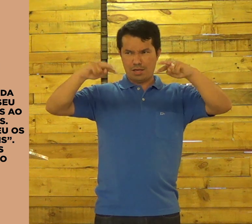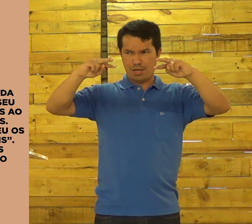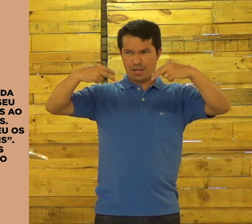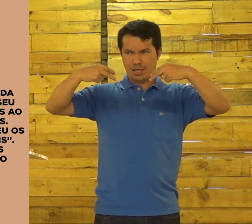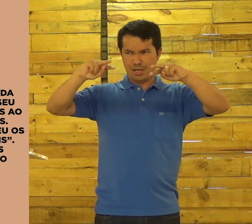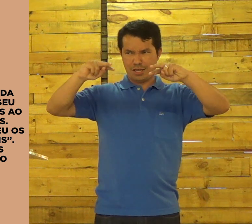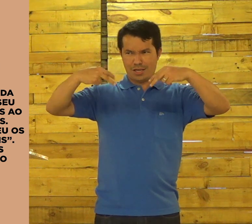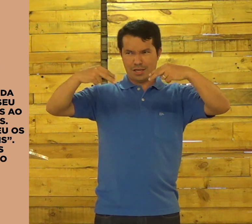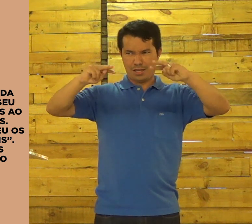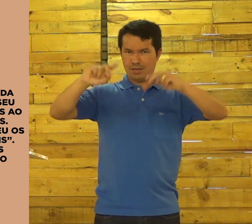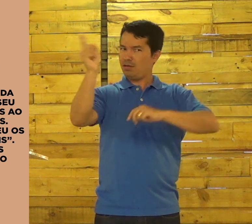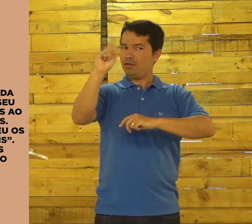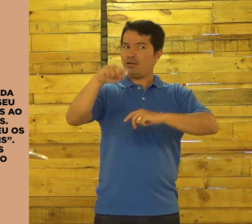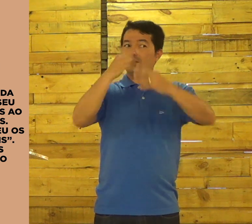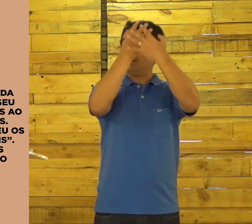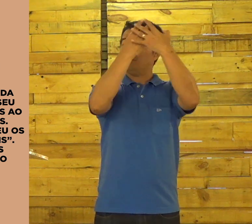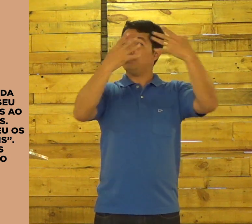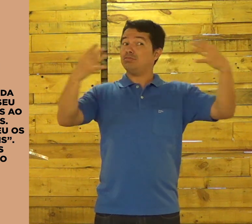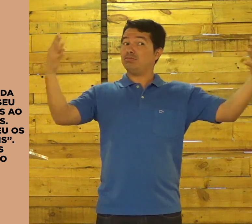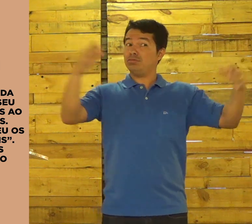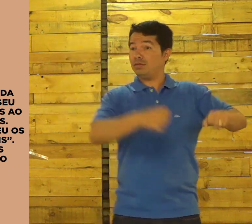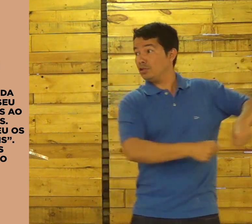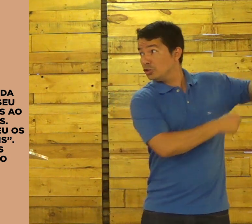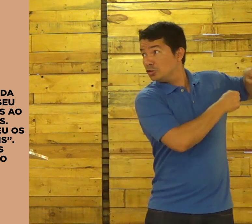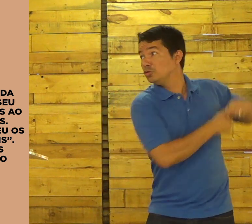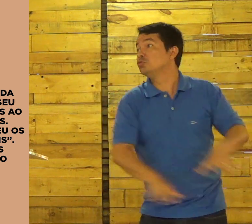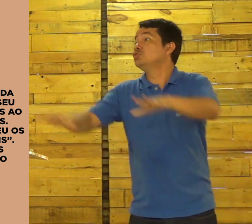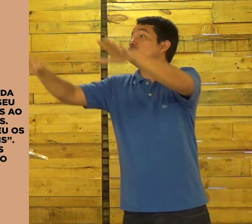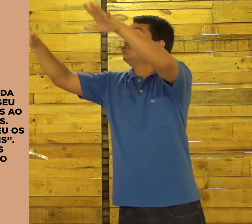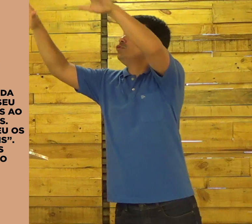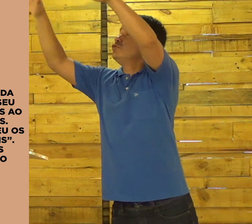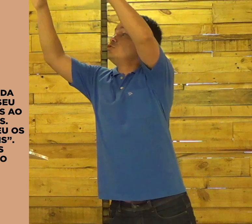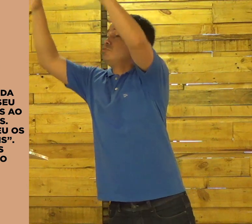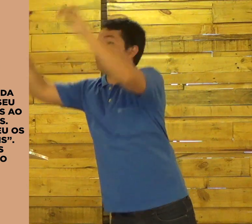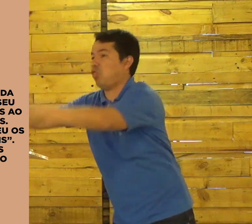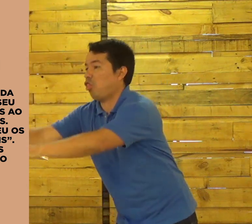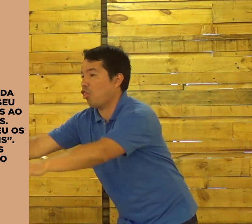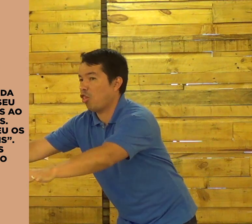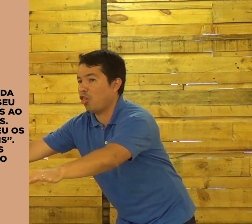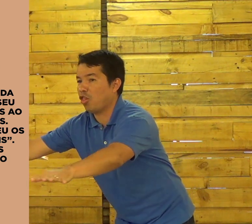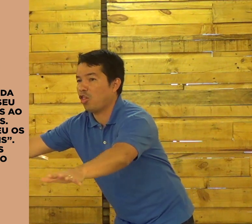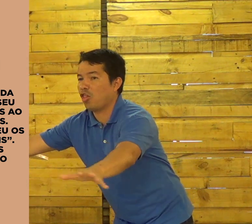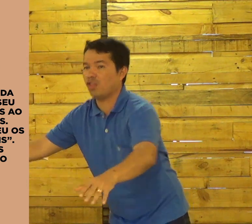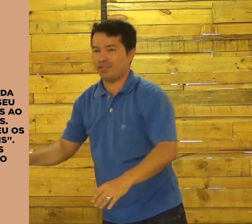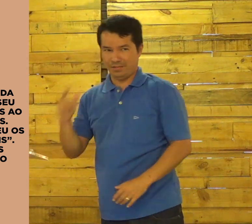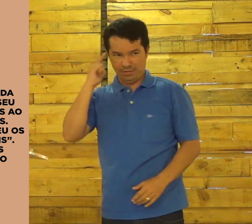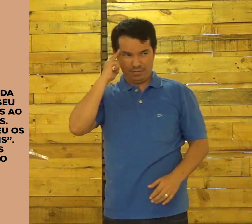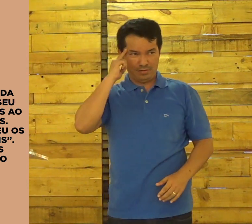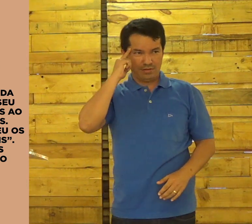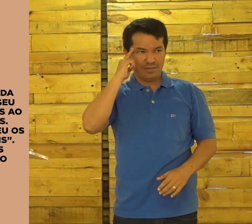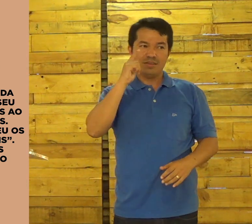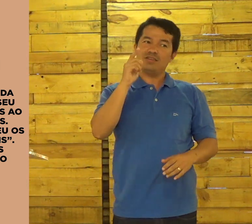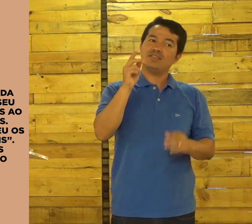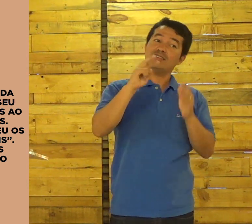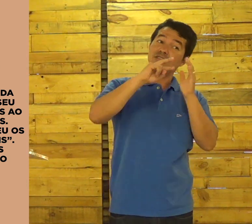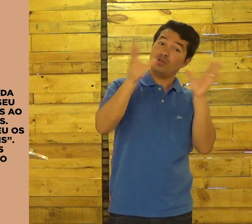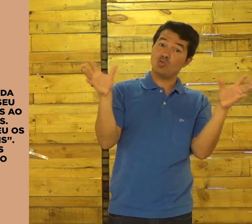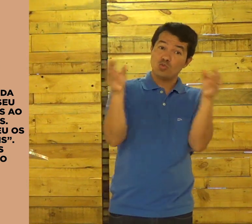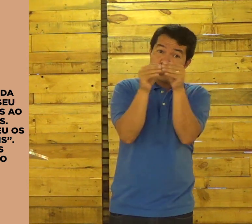Essa rede? Não. Uma rede de pesca. Então, vamos esse sinal para lançar a rede.